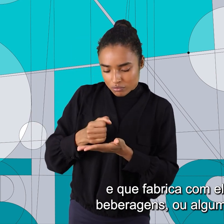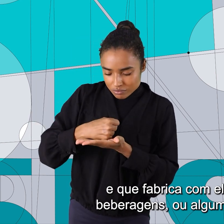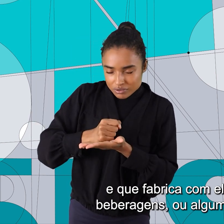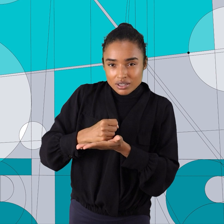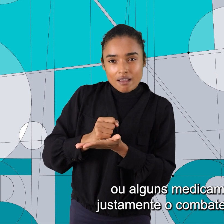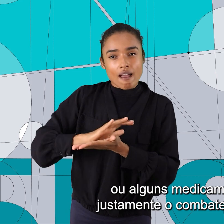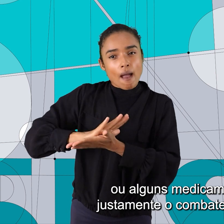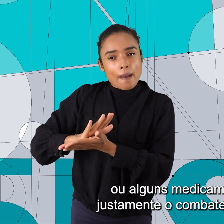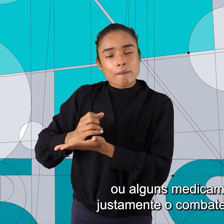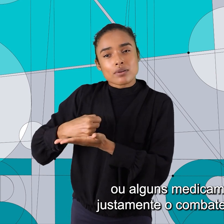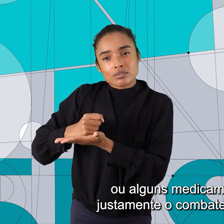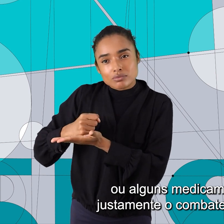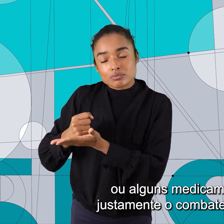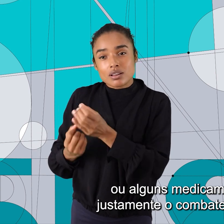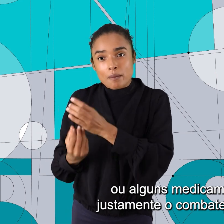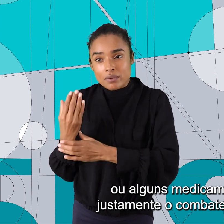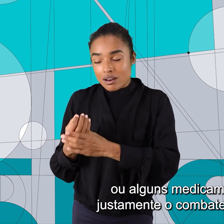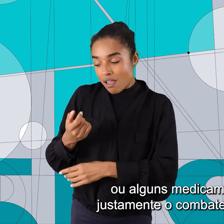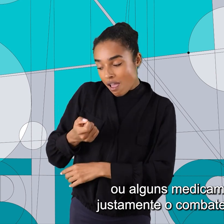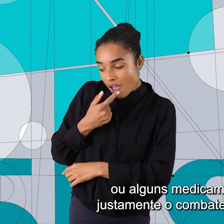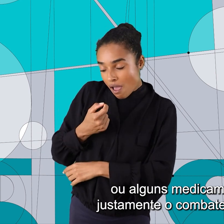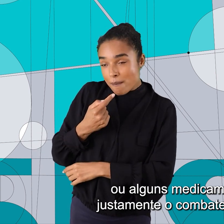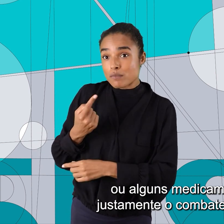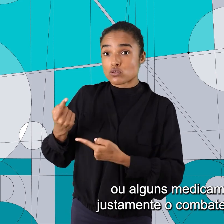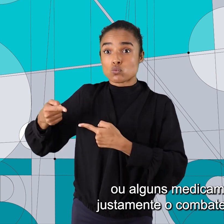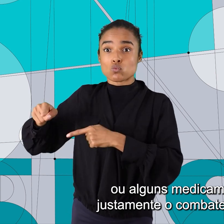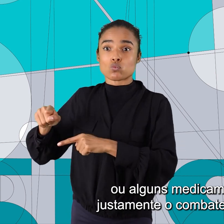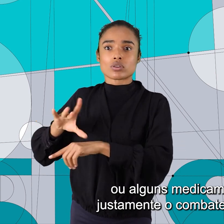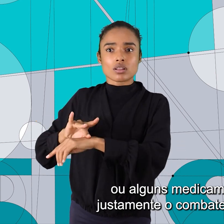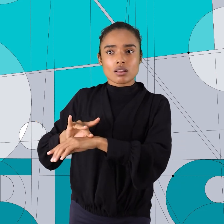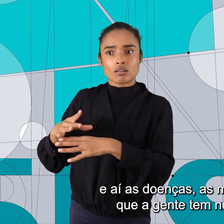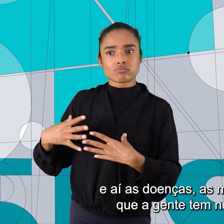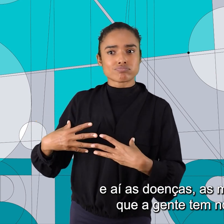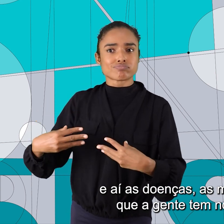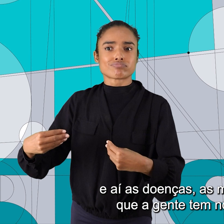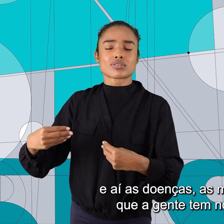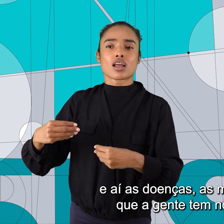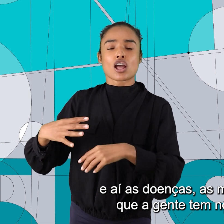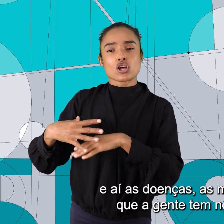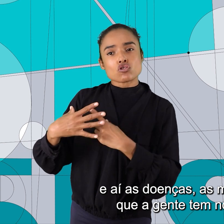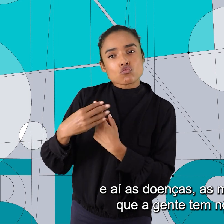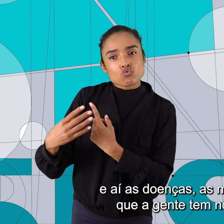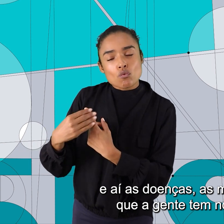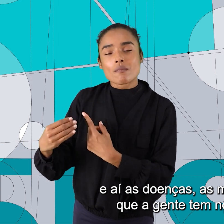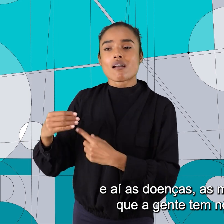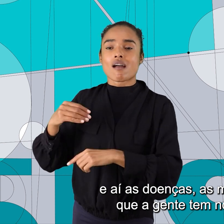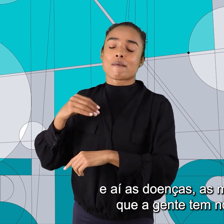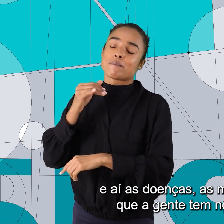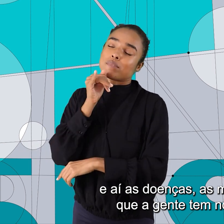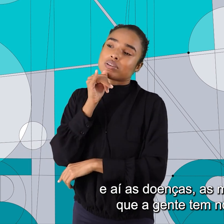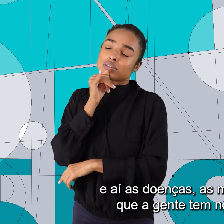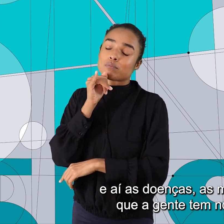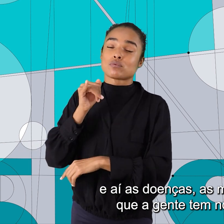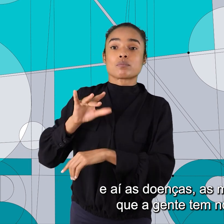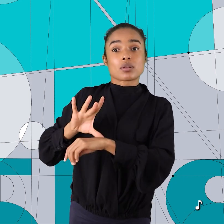algumas pomadas ou alguns medicamentos para justamente o combate às doenças e aí as doenças as mais variadas que a gente